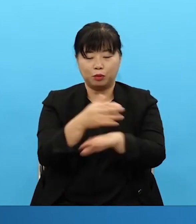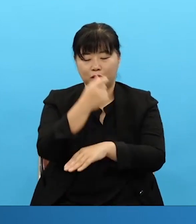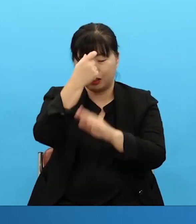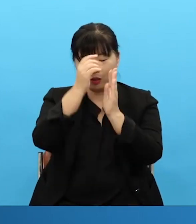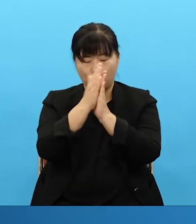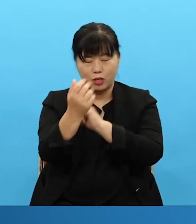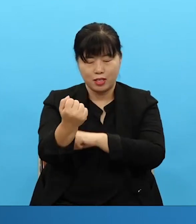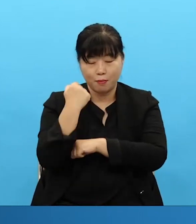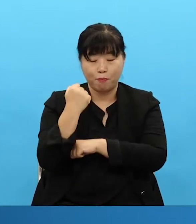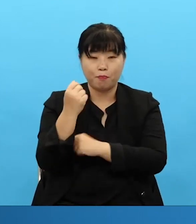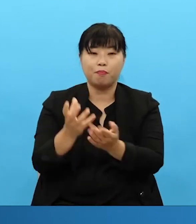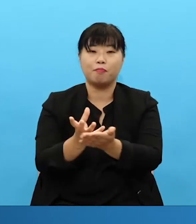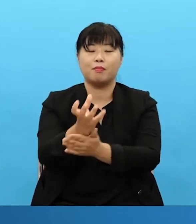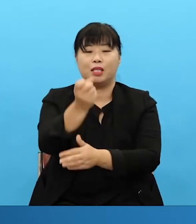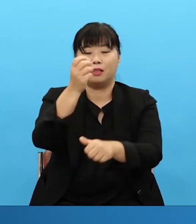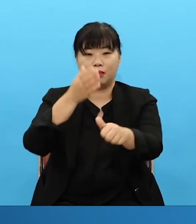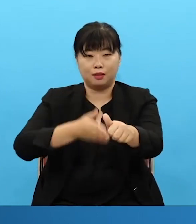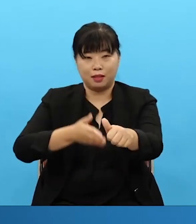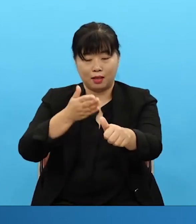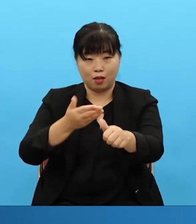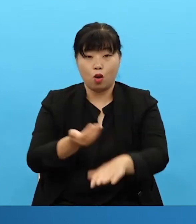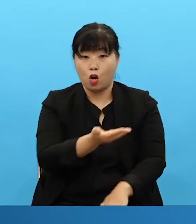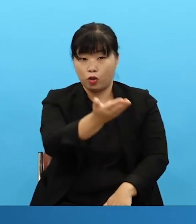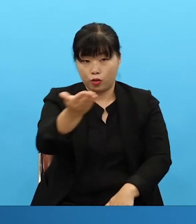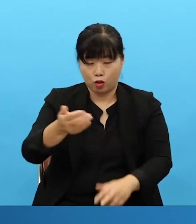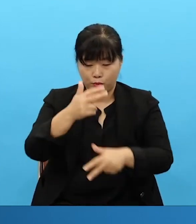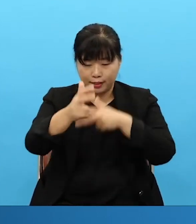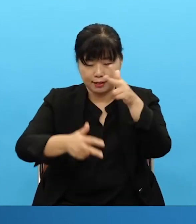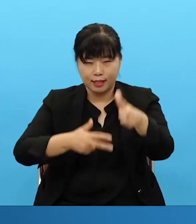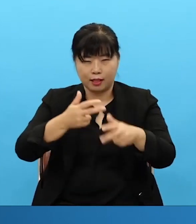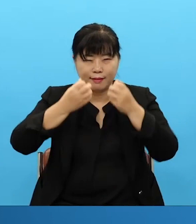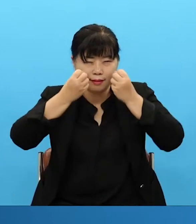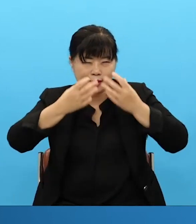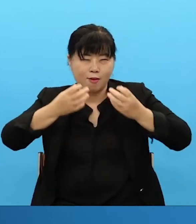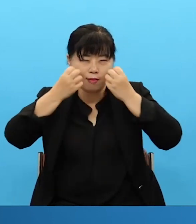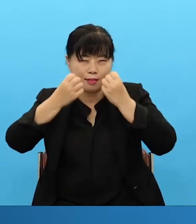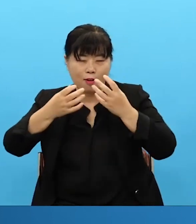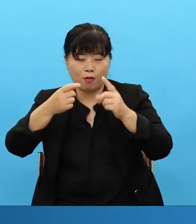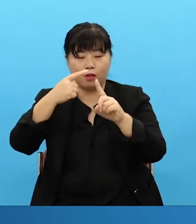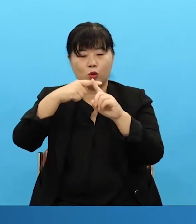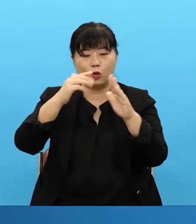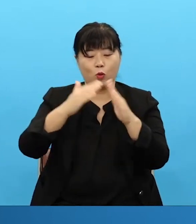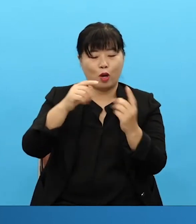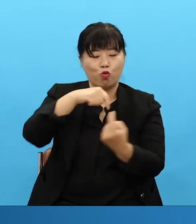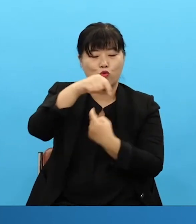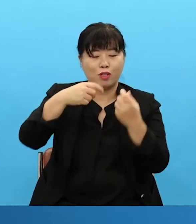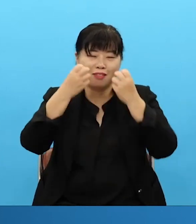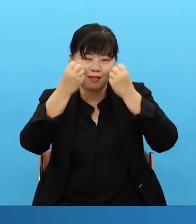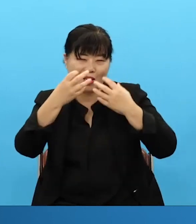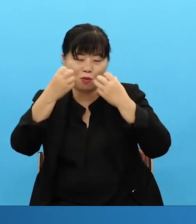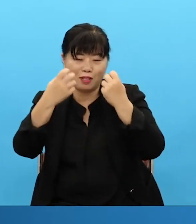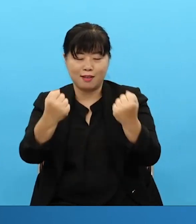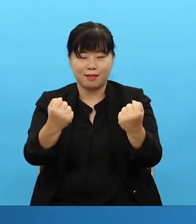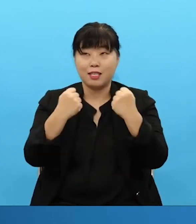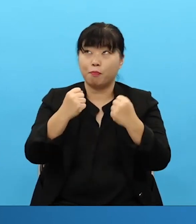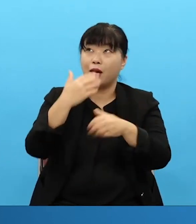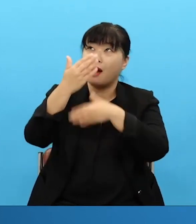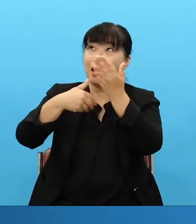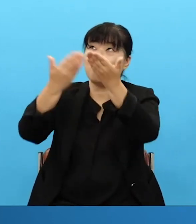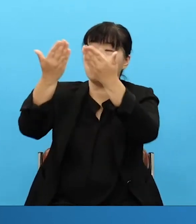And so starting now you have to gain the power of And so have to gain power of prayer. And so